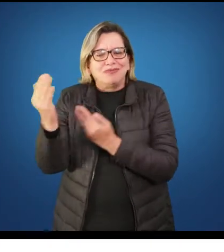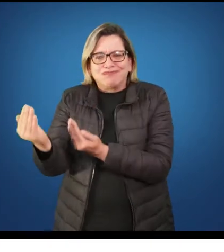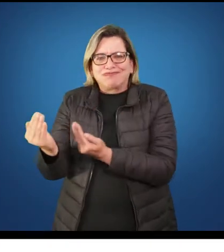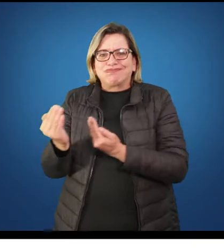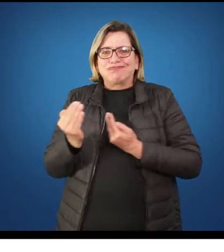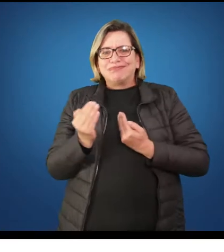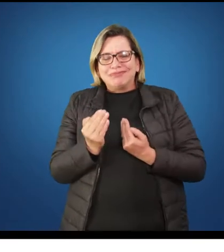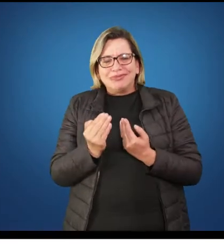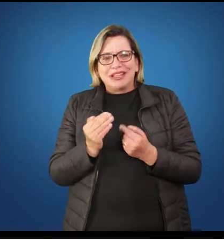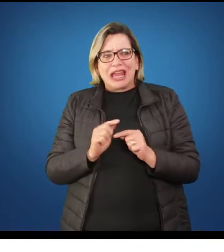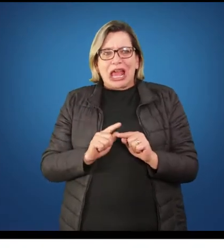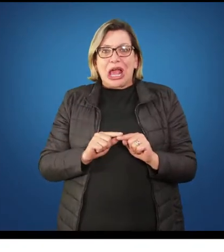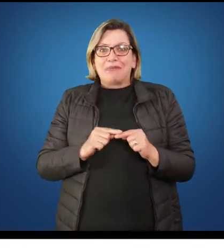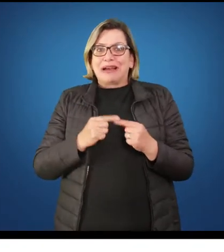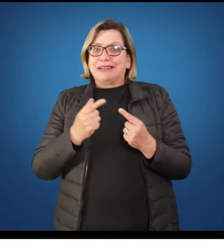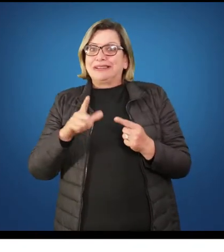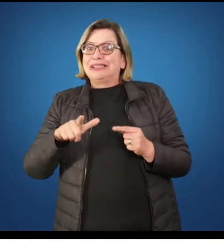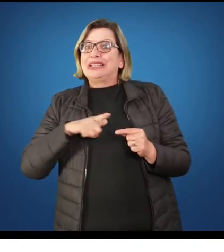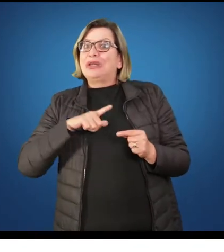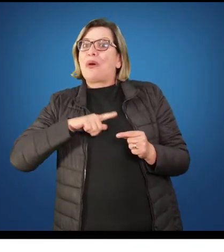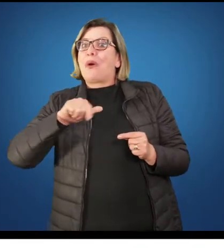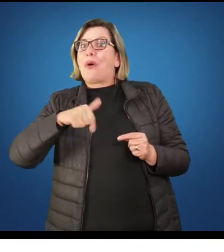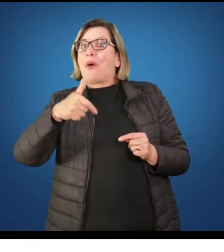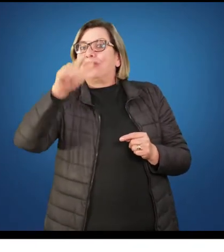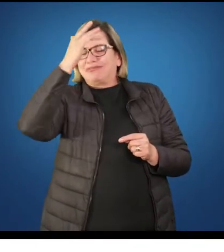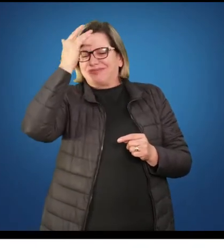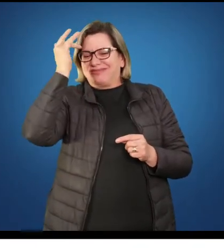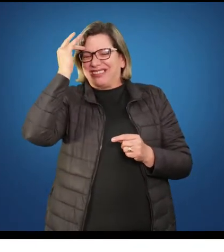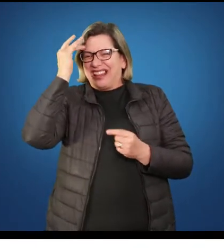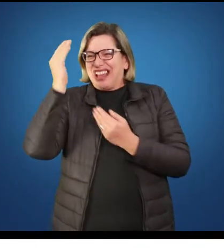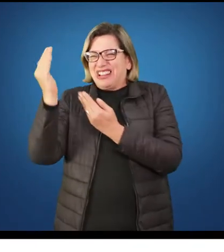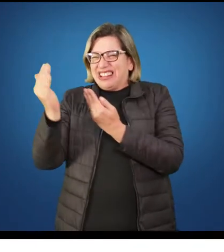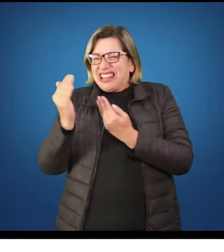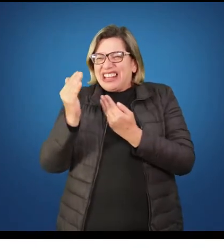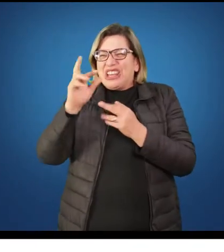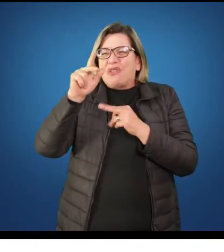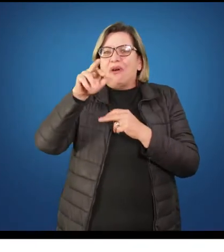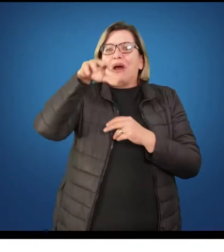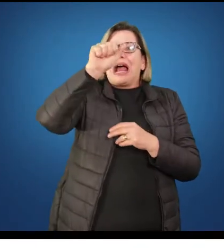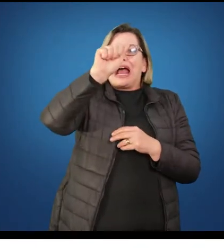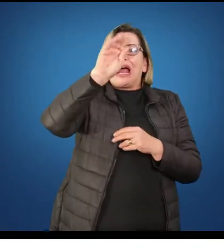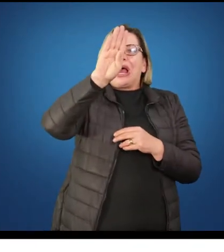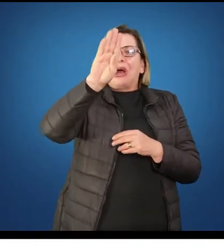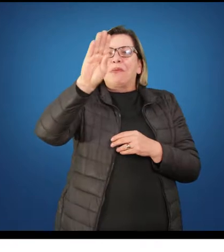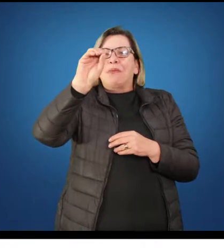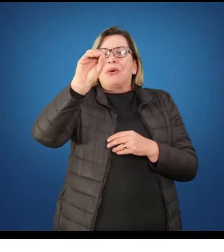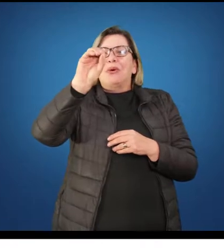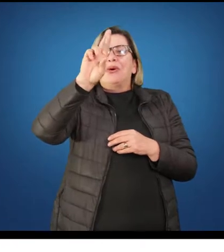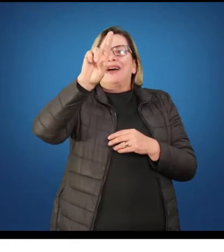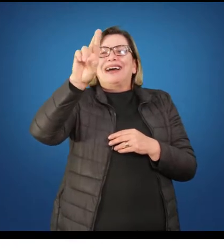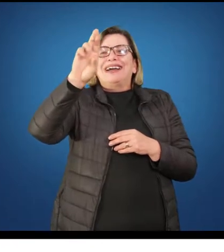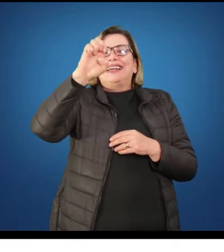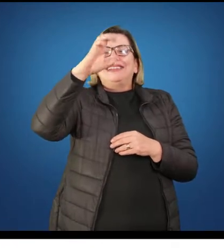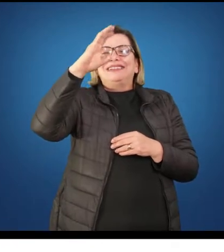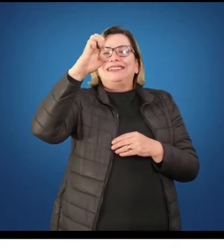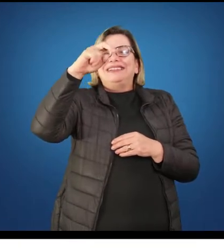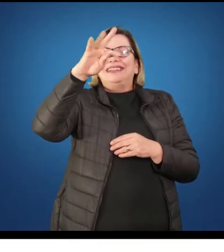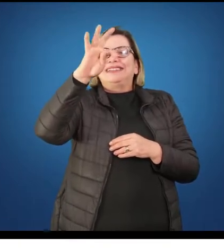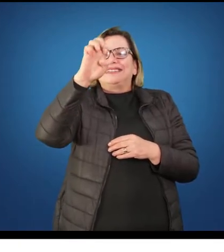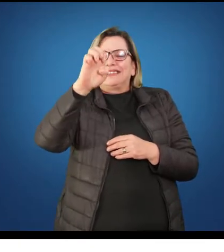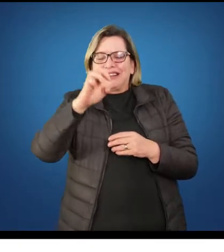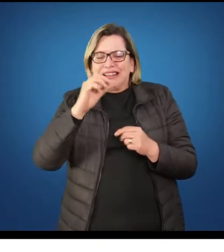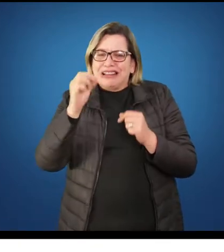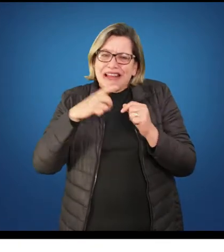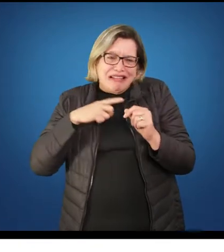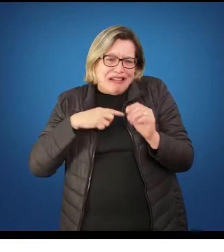então, está trazendo para nós hoje alguns conceitos, tanto do ponto de vista do desenvolvimento, da questão dos